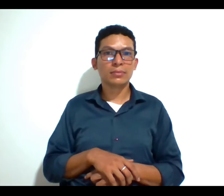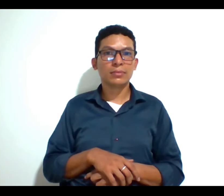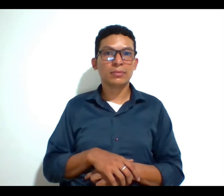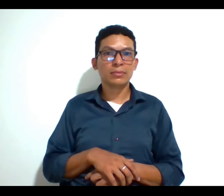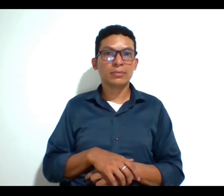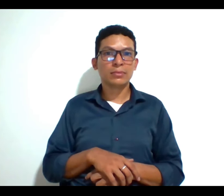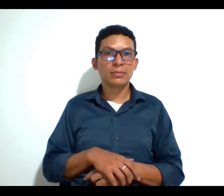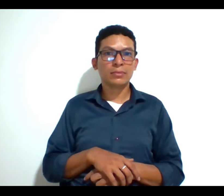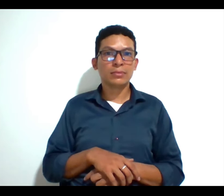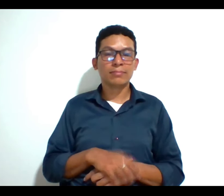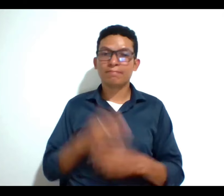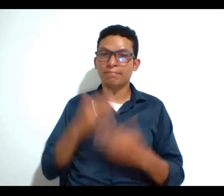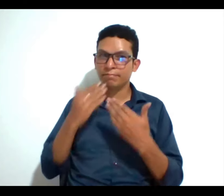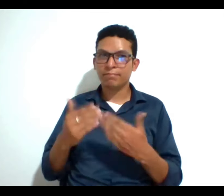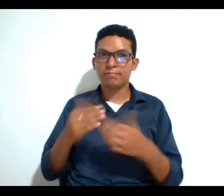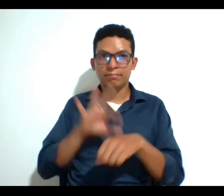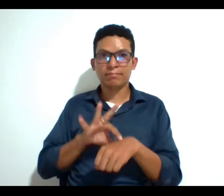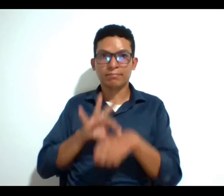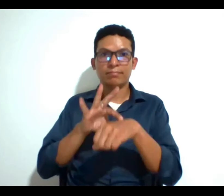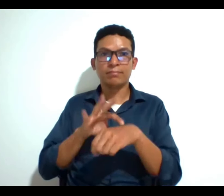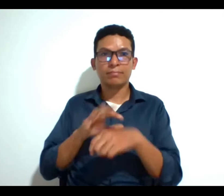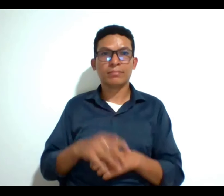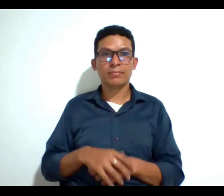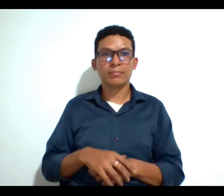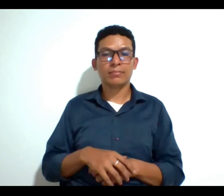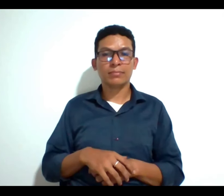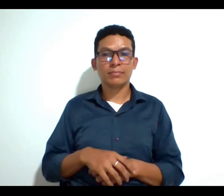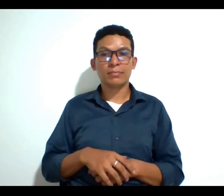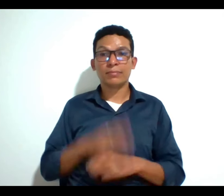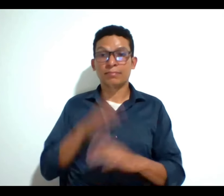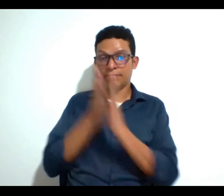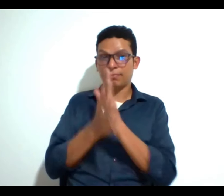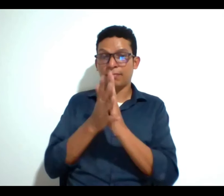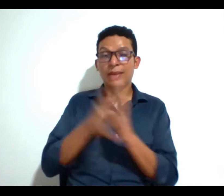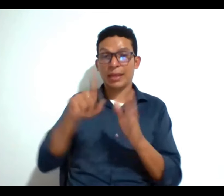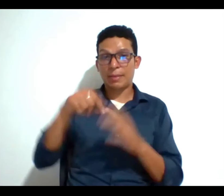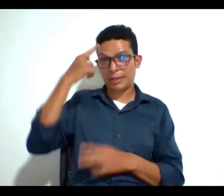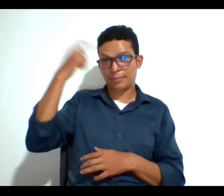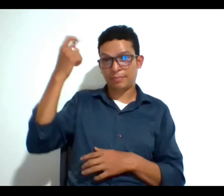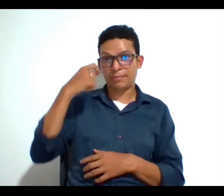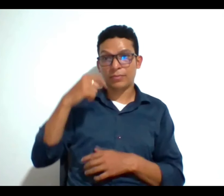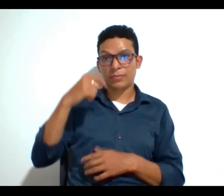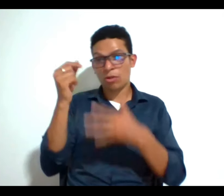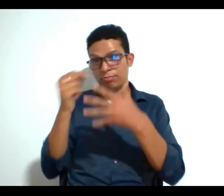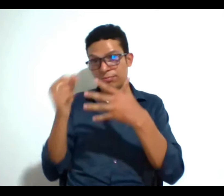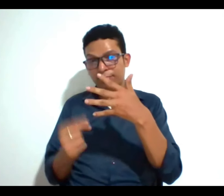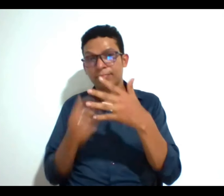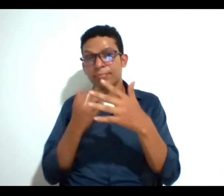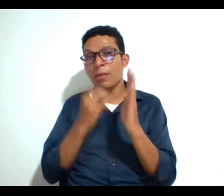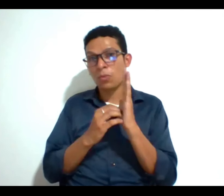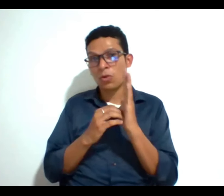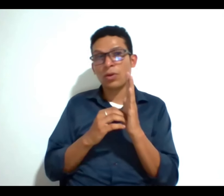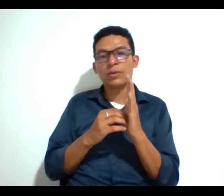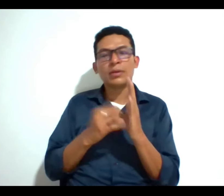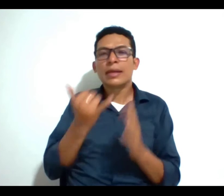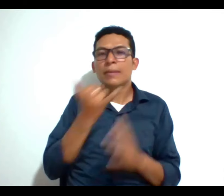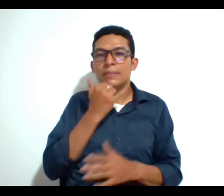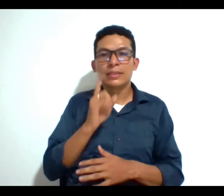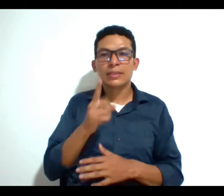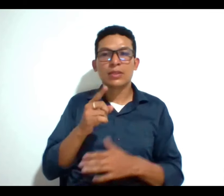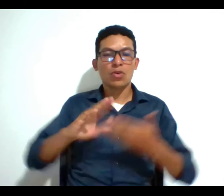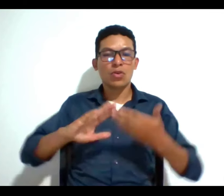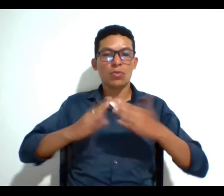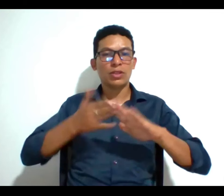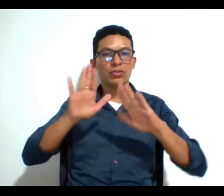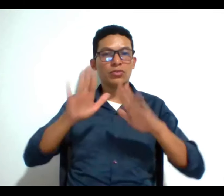muchas gracias doctor aquí es importante también tener en cuenta otros casos por ejemplo como los que suceden con la población con enfermedades